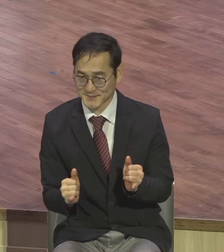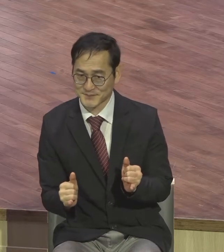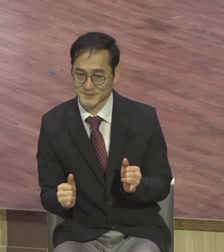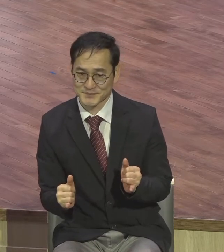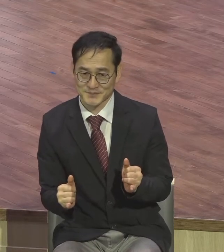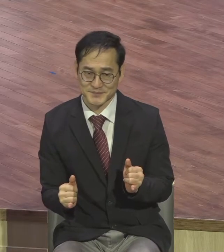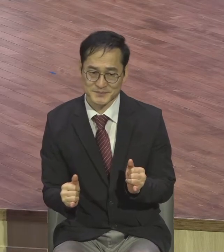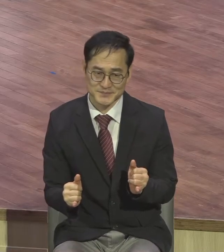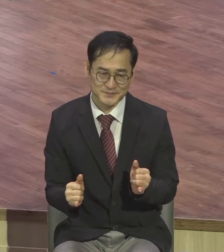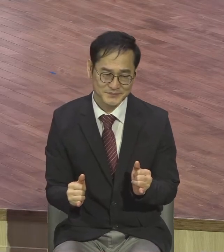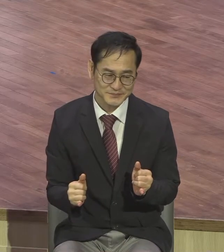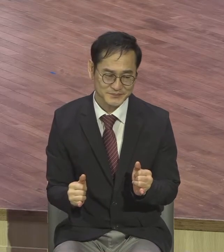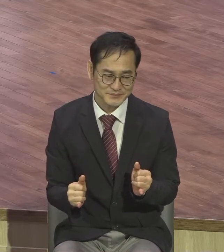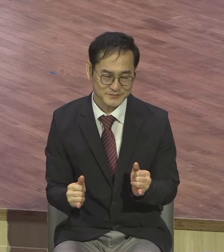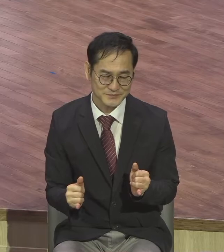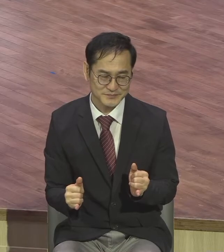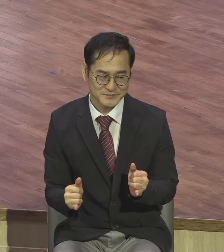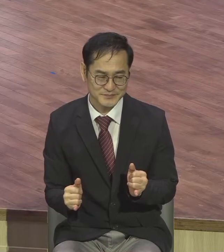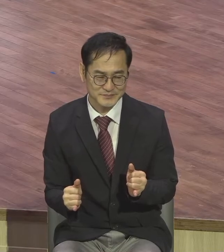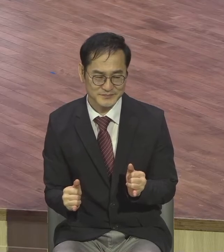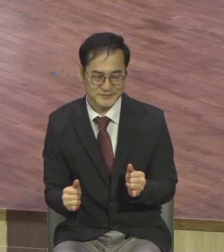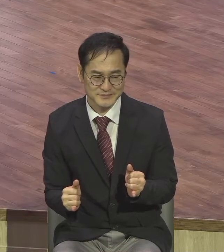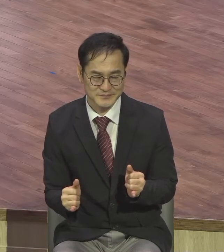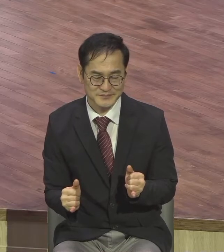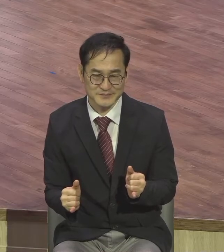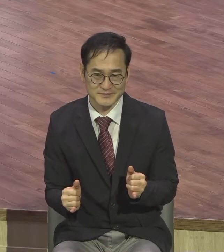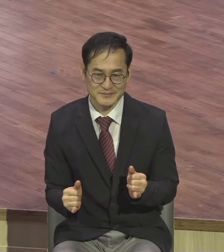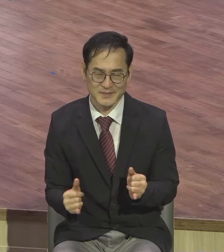영계 오는 분들 거기다 빨리 천국 가고 싶으면 많을 거예요